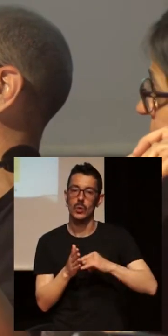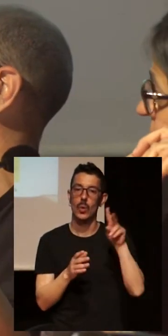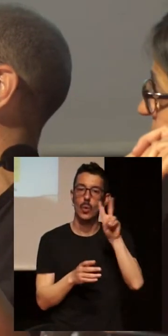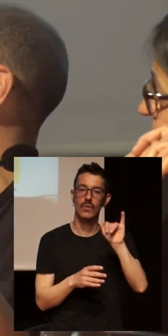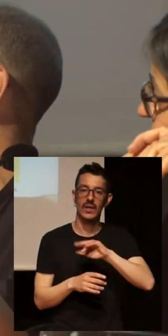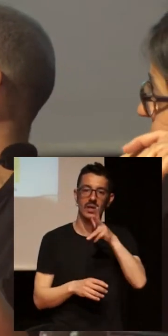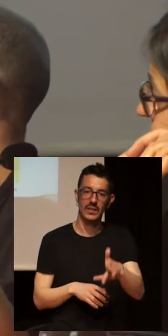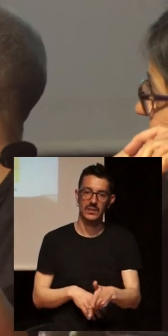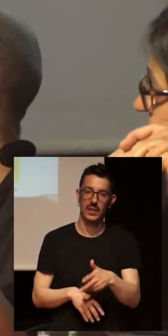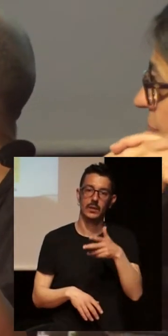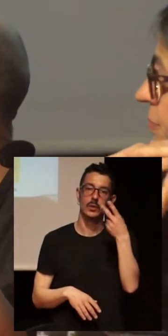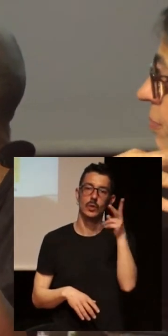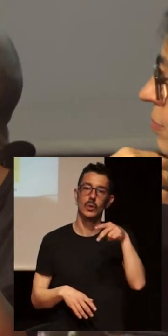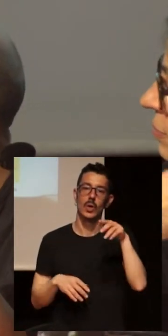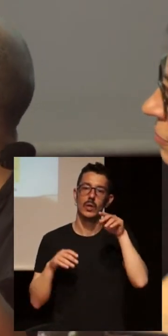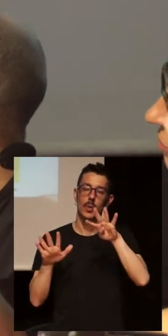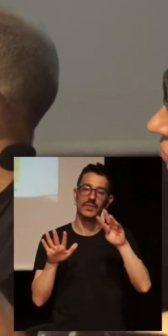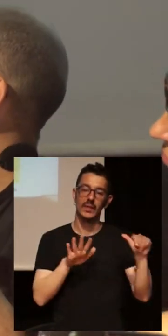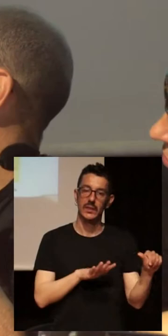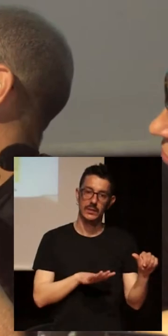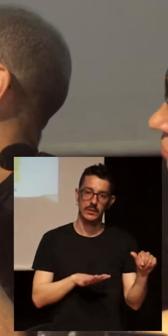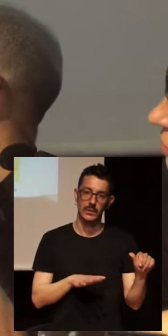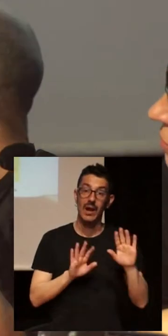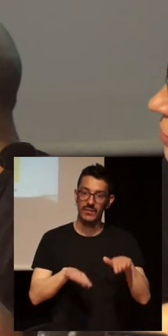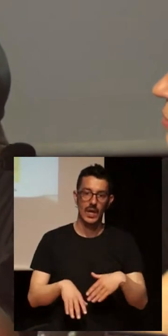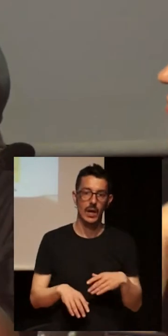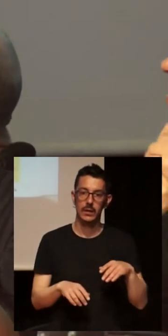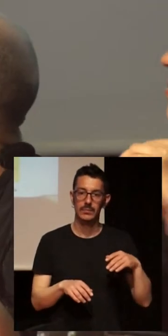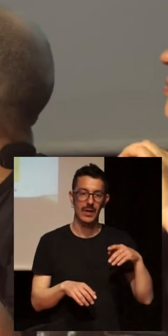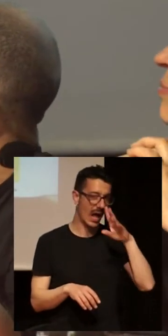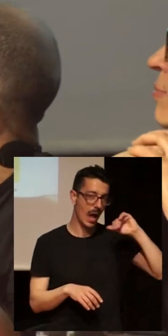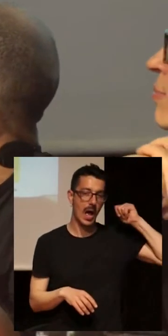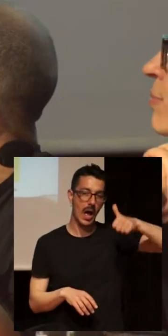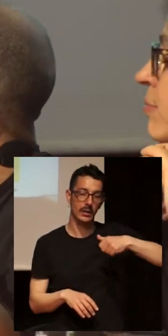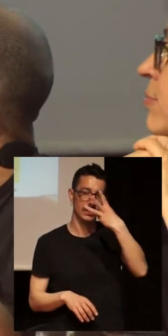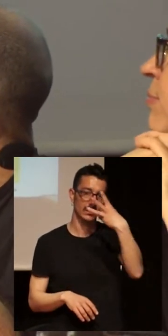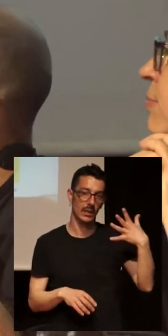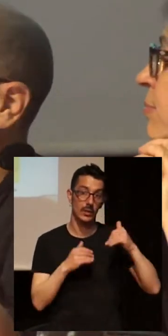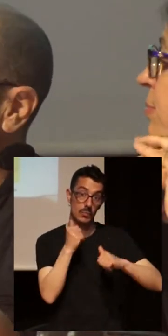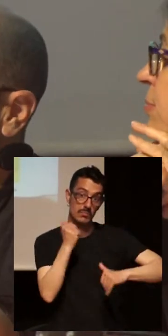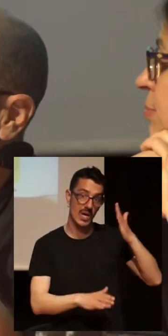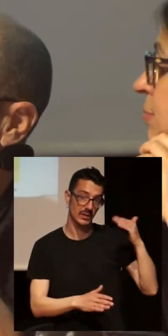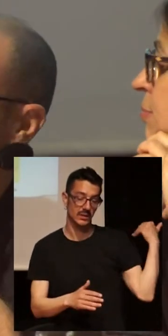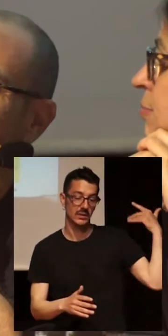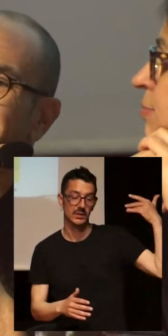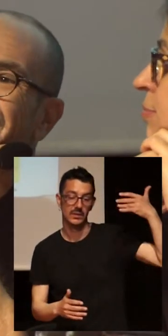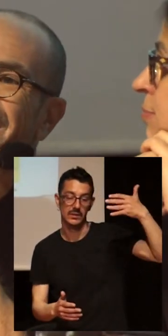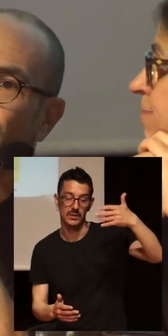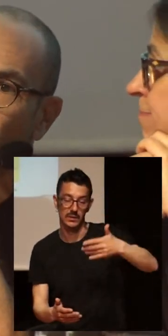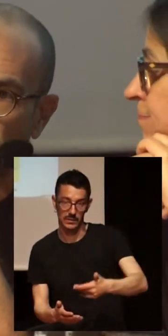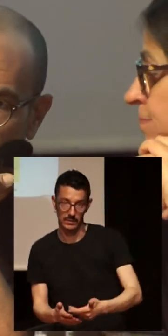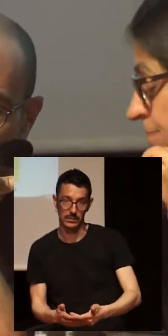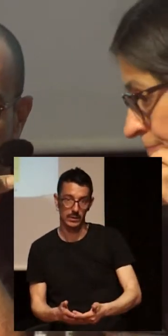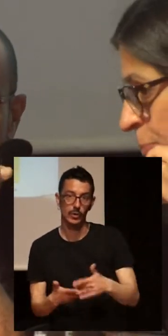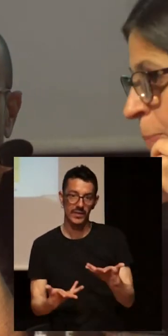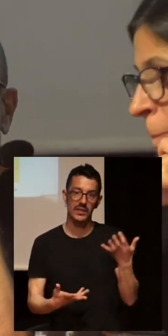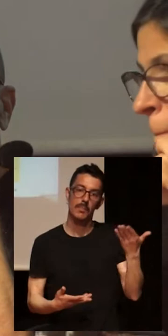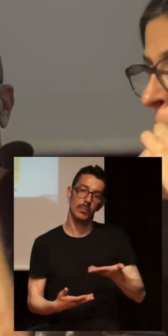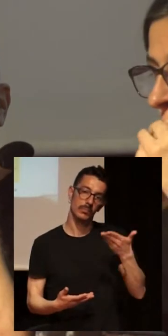trayectoria de más de 35 años, con lo cual tal vez llega el momento de plantearnos qué hemos hecho, también qué no hemos hecho, Y